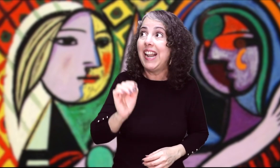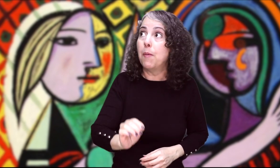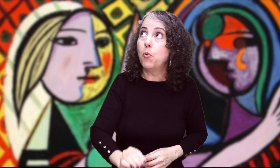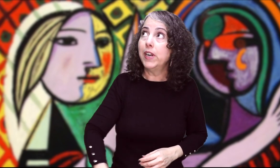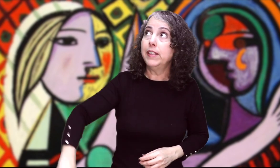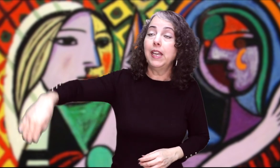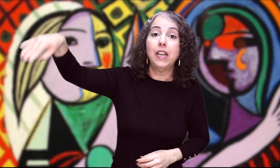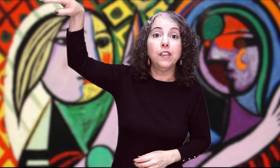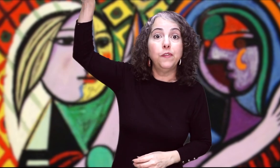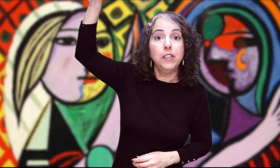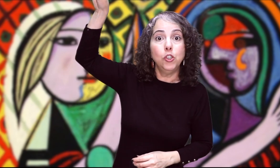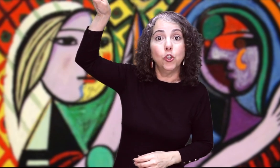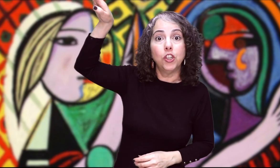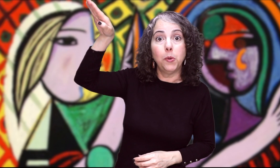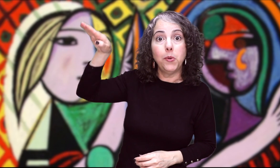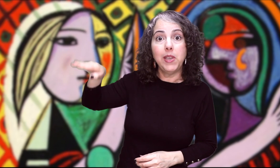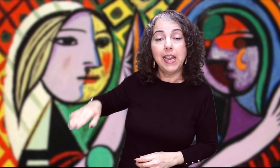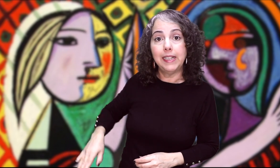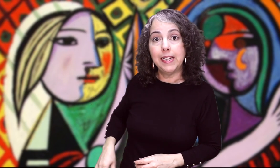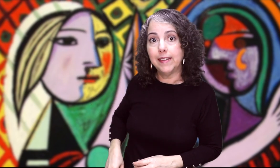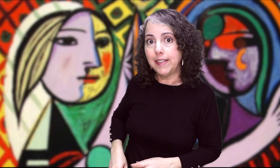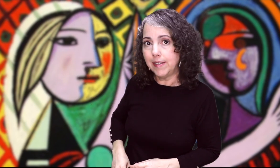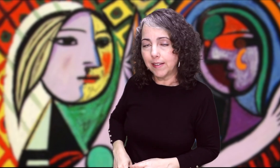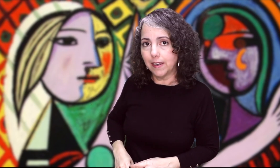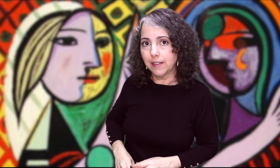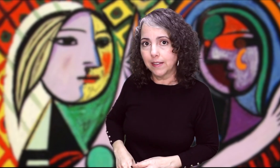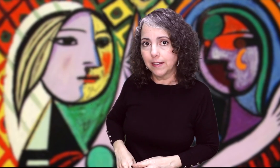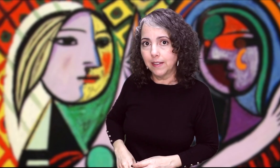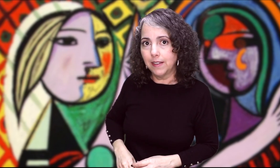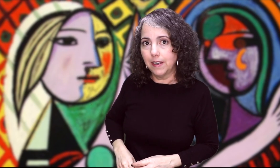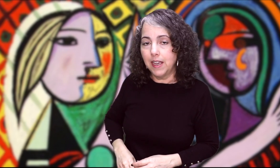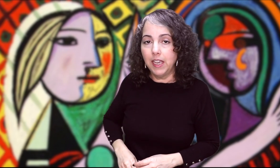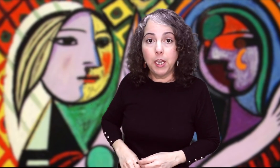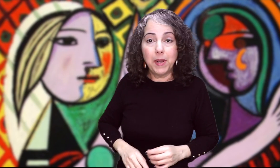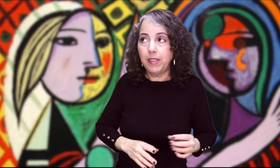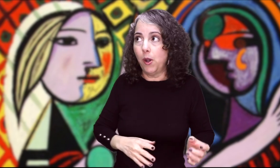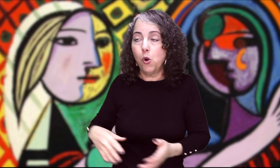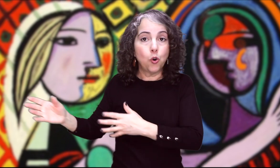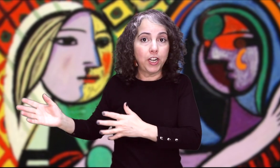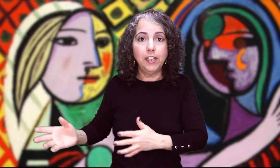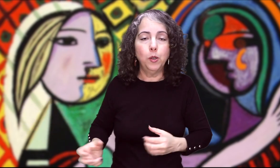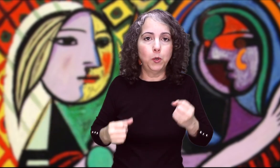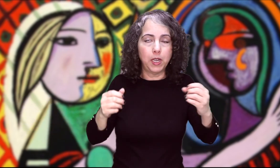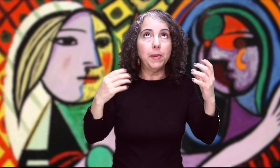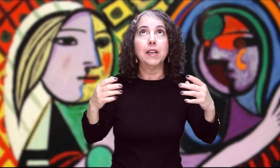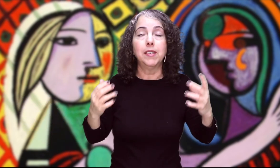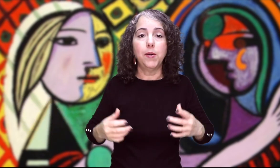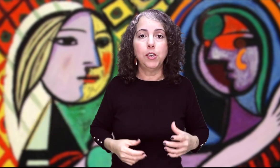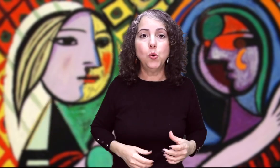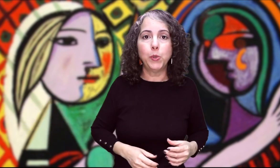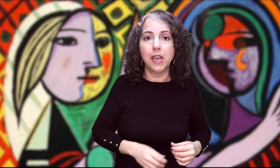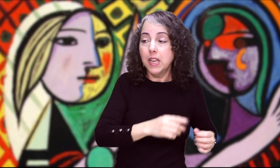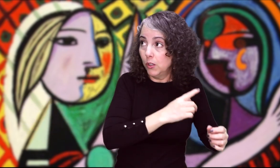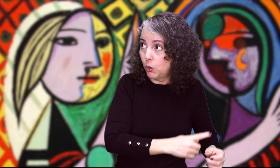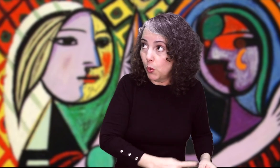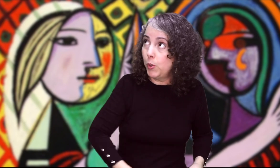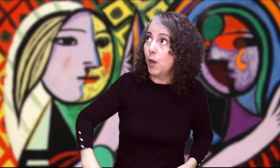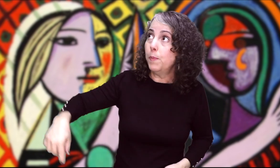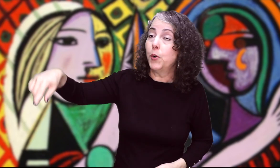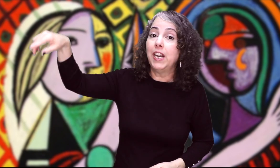la puerta del edificio Donde vivía el dentista Irma se bajó corriendo Porque amenazaba lluvia Subió por el